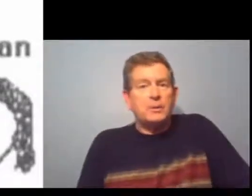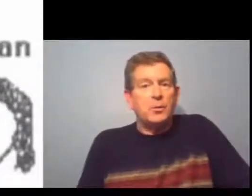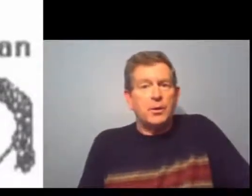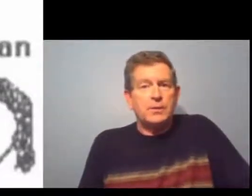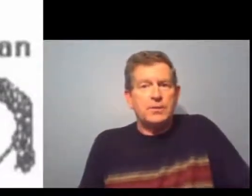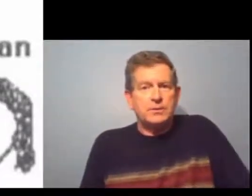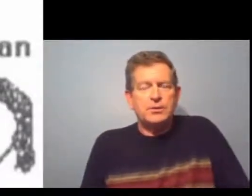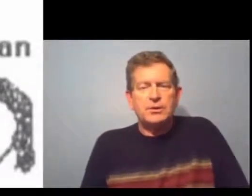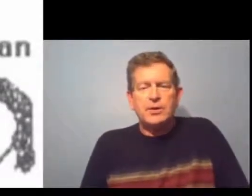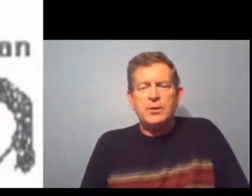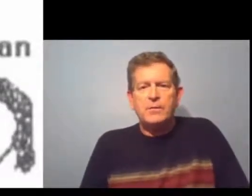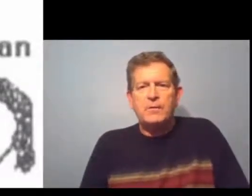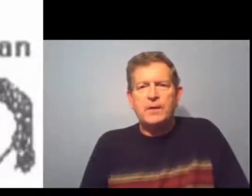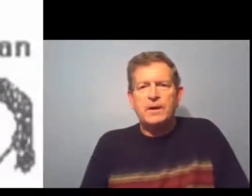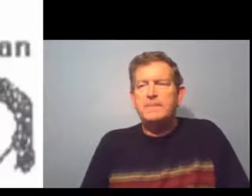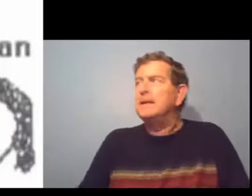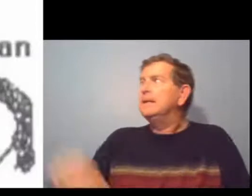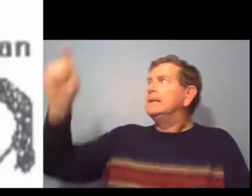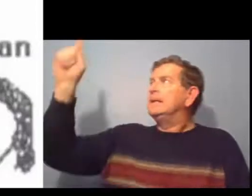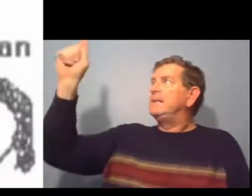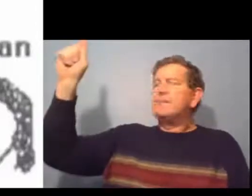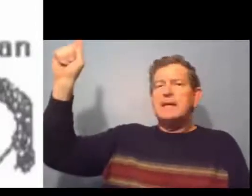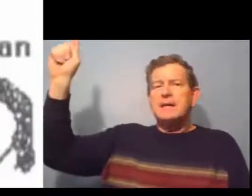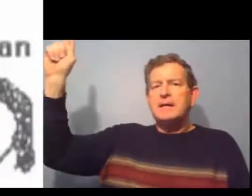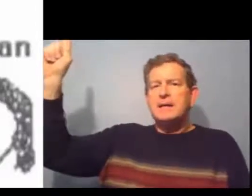famille assez nombreuse. J'ai 9 enfants.